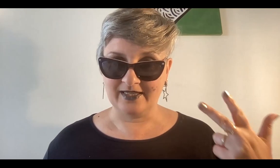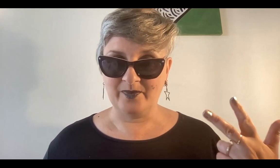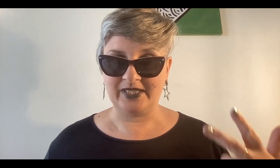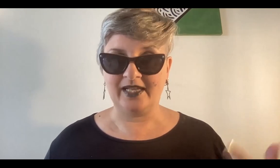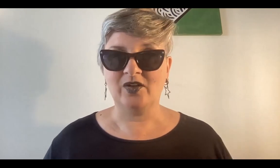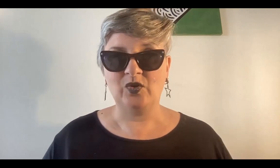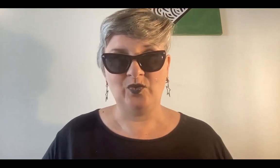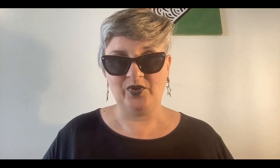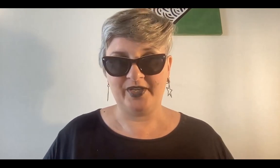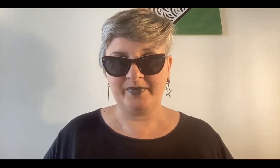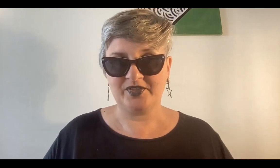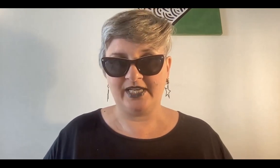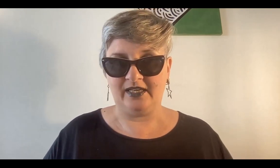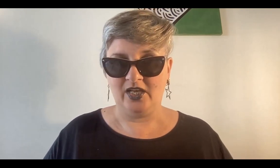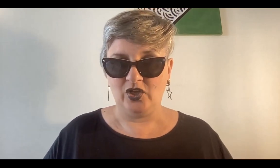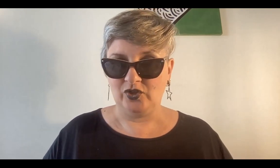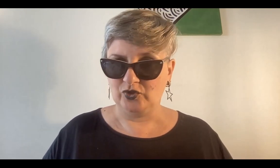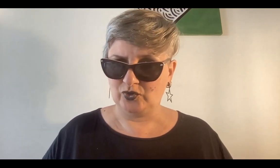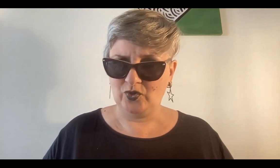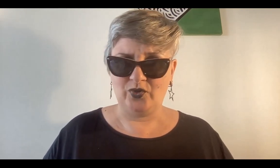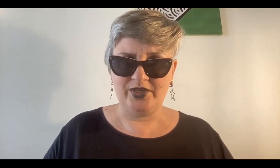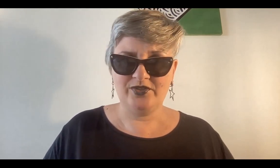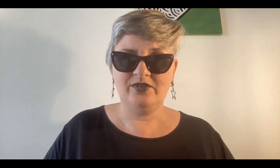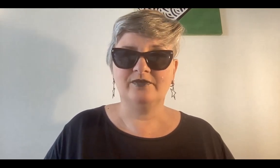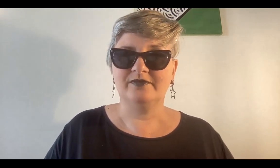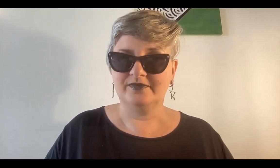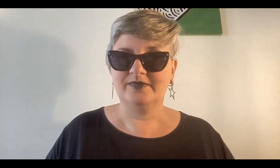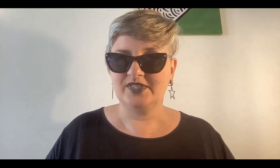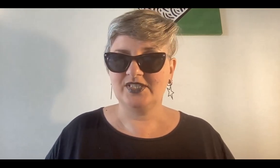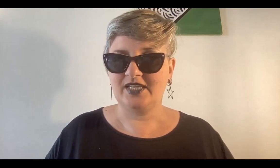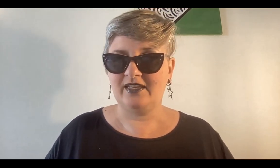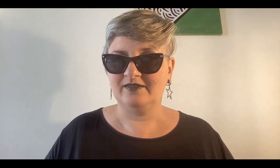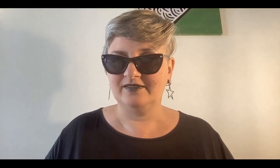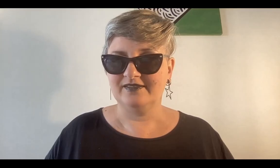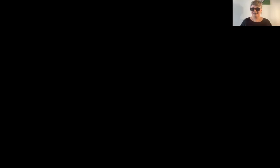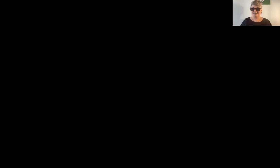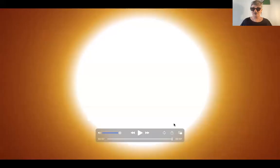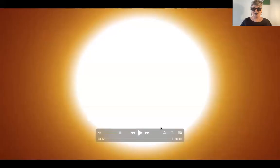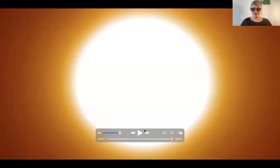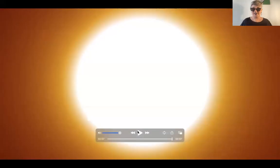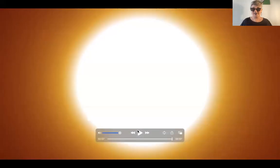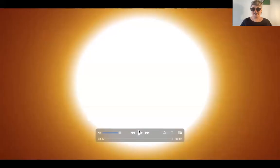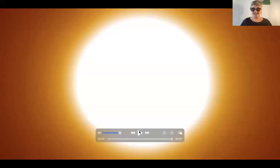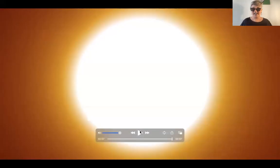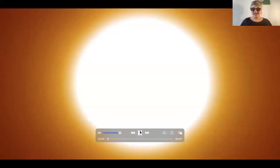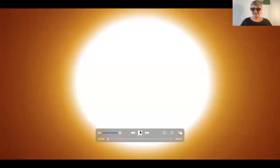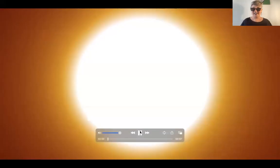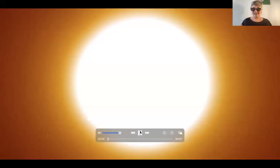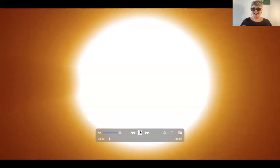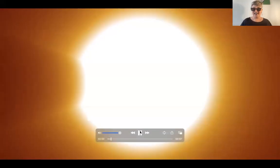vas a despertar un poder personal, ¿todo eso? Sí, todo eso, así que